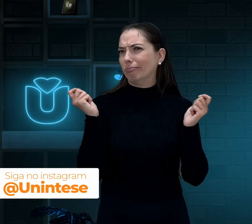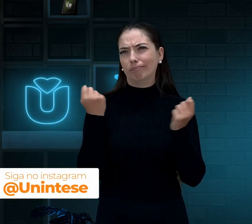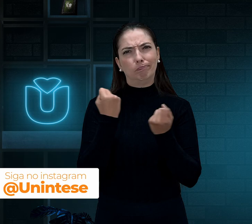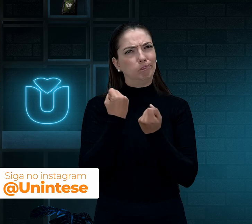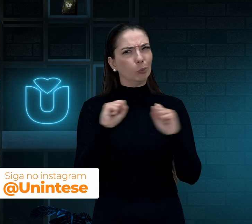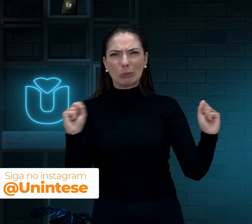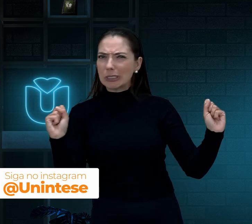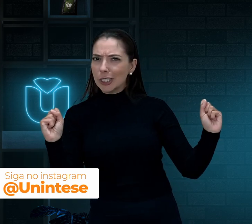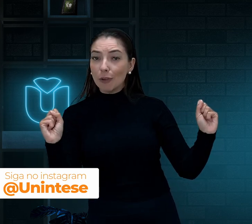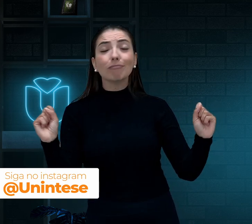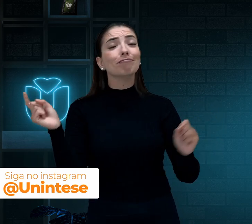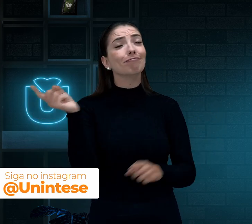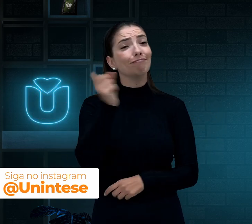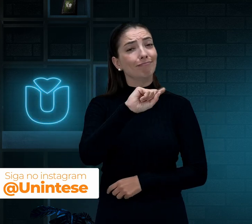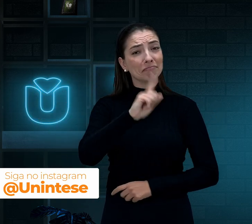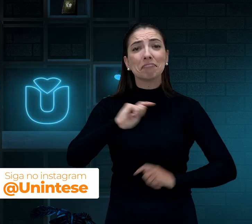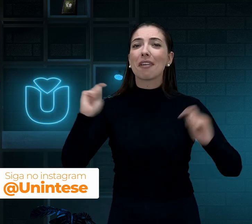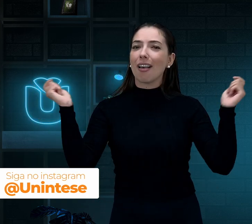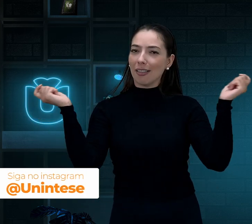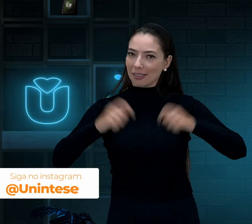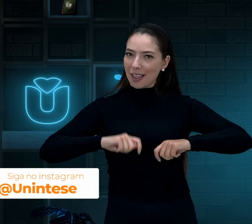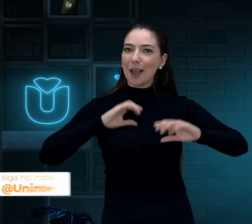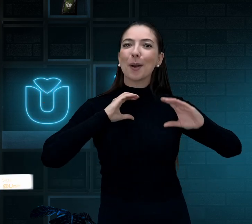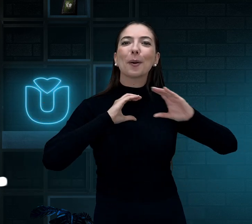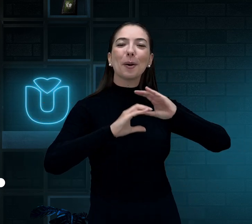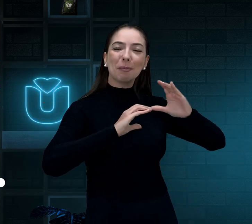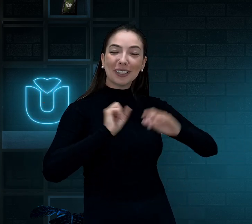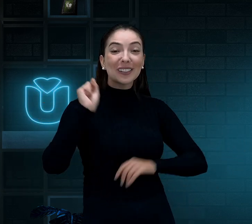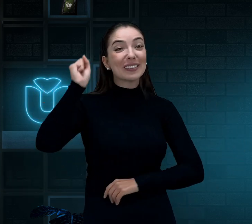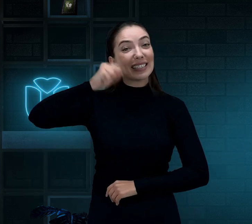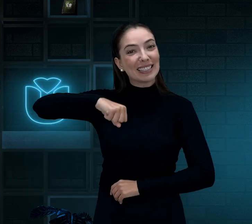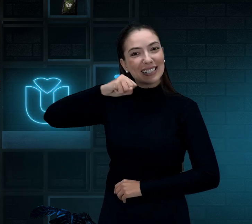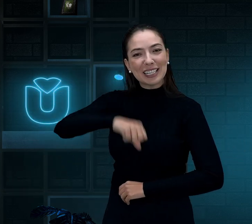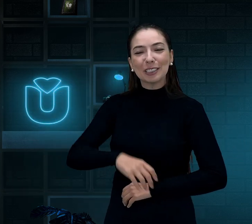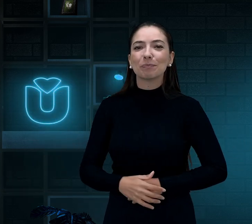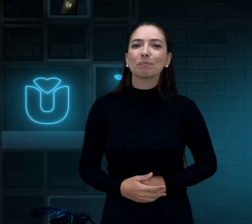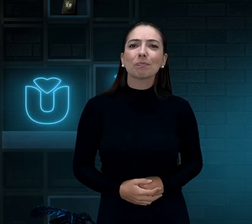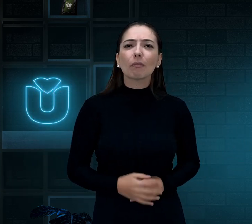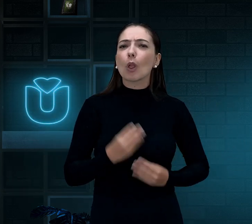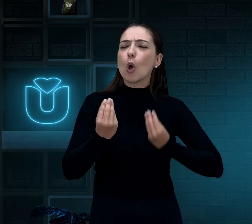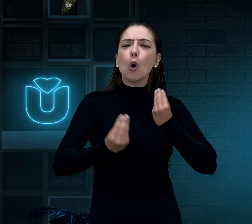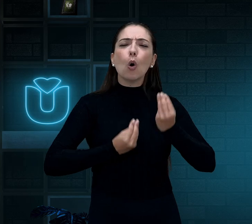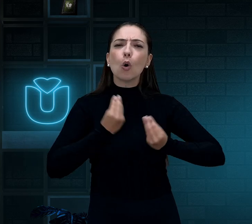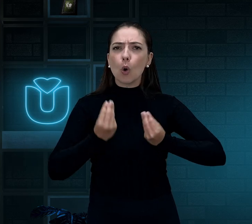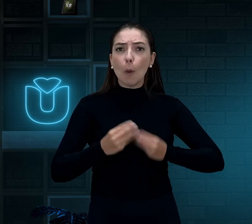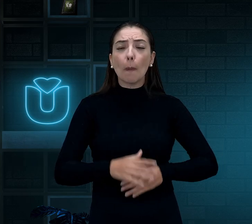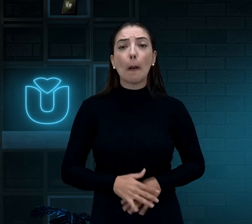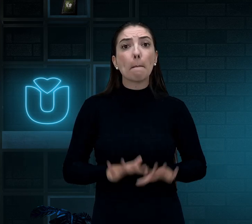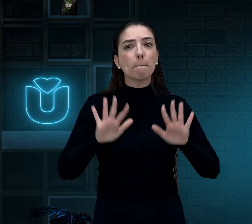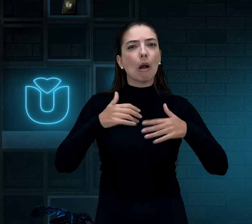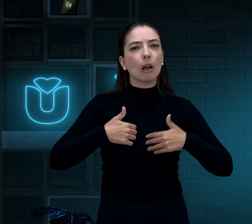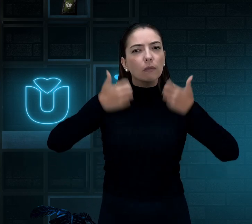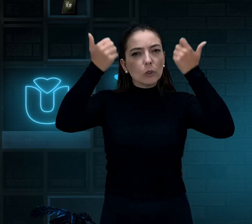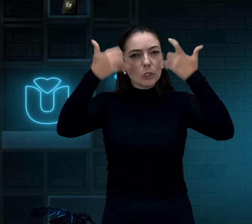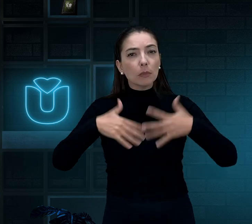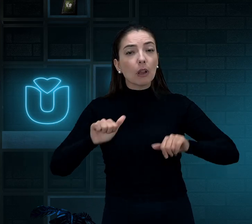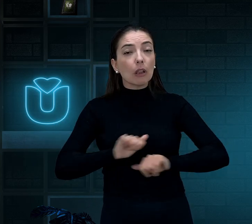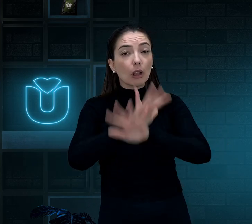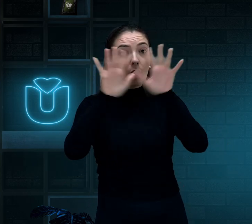não aprendem nada impossível. Ah, é possível se comunicar sim. Como? Eu vou explicar claramente